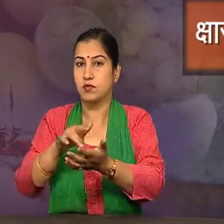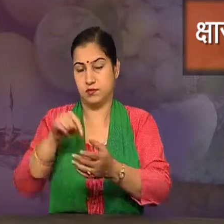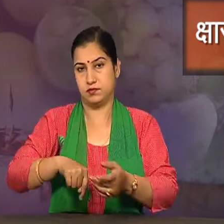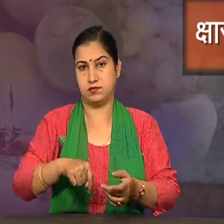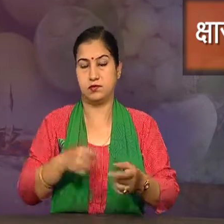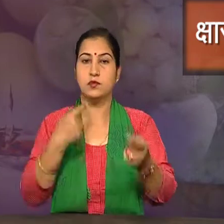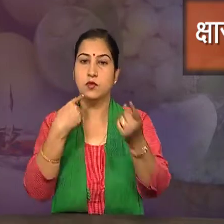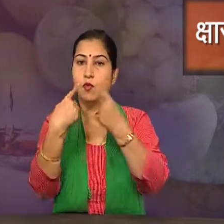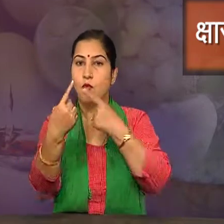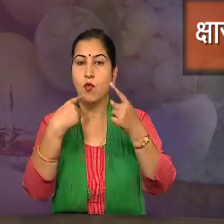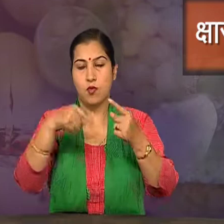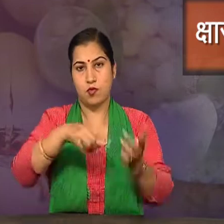विशय में जानकारी प्राप्ट करें